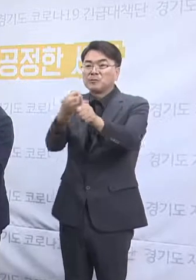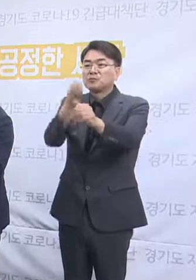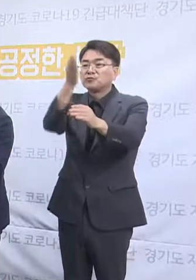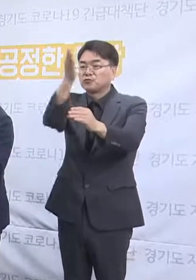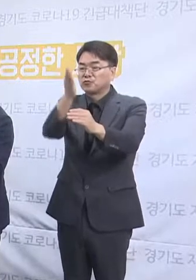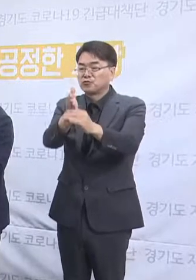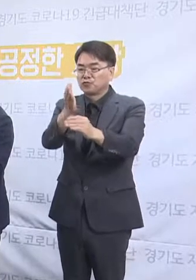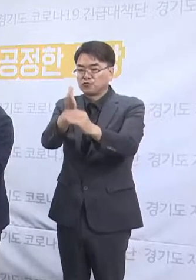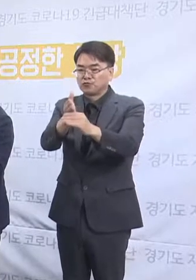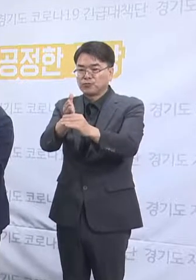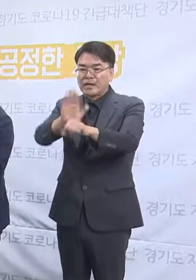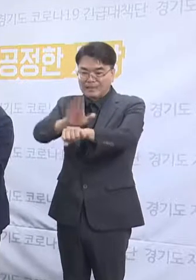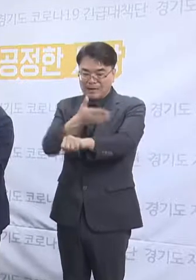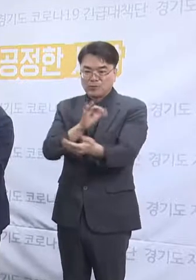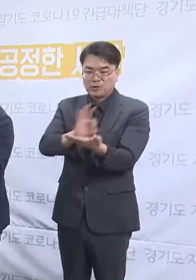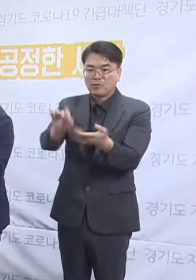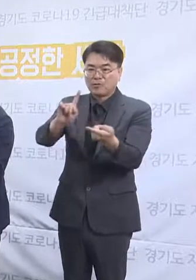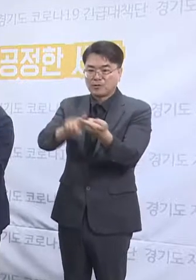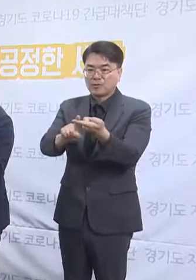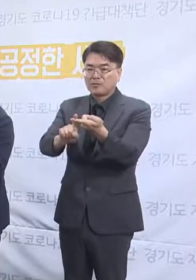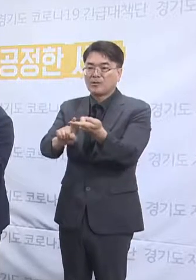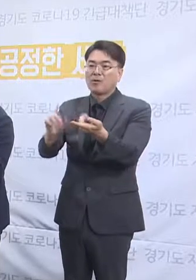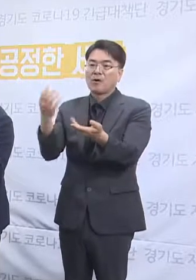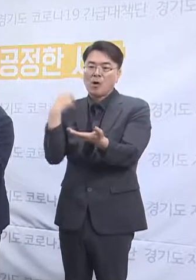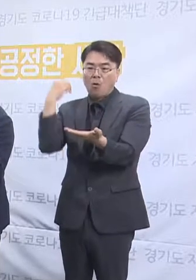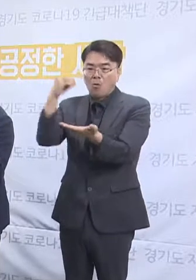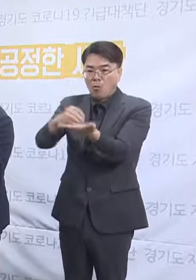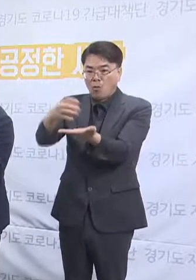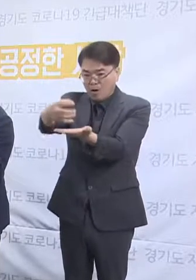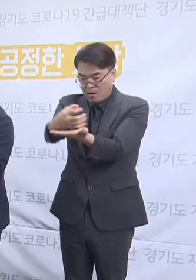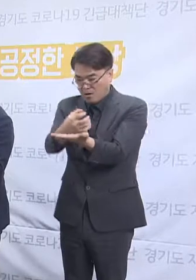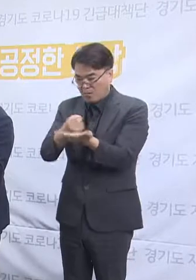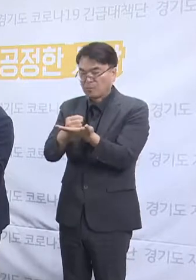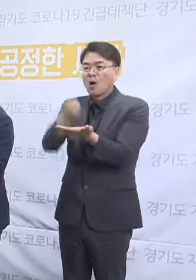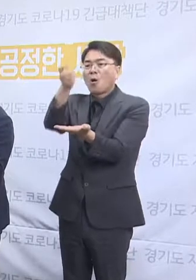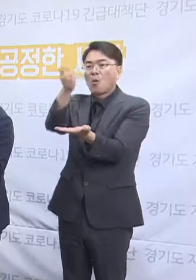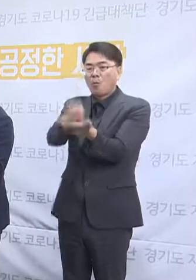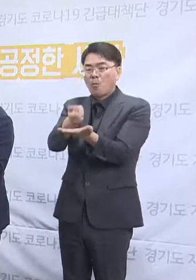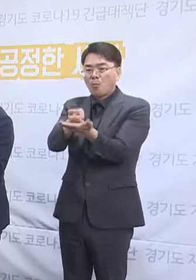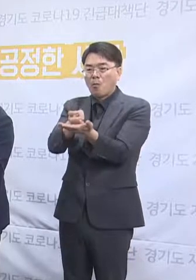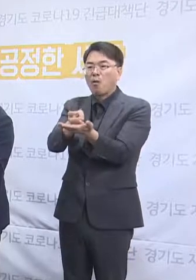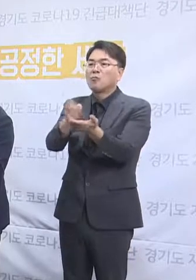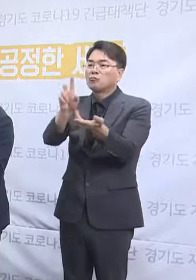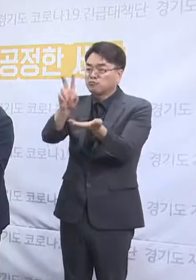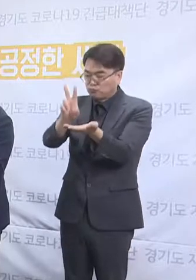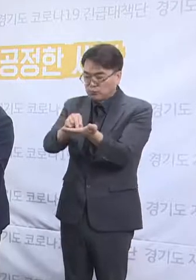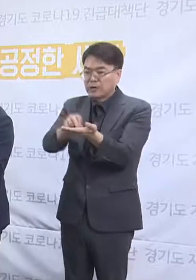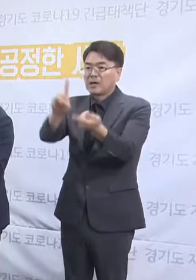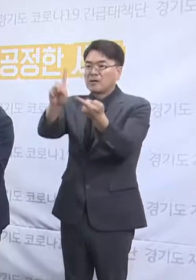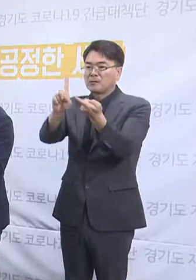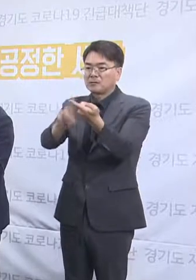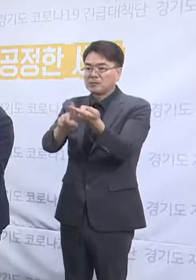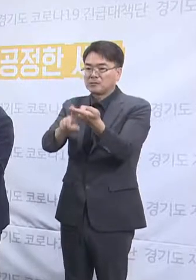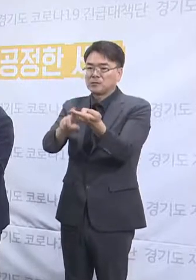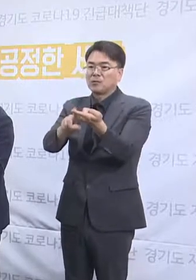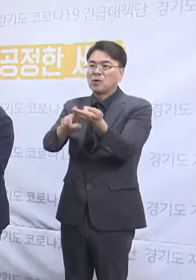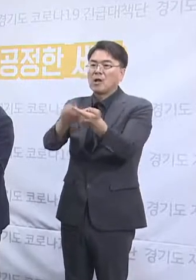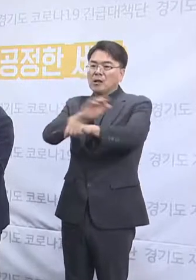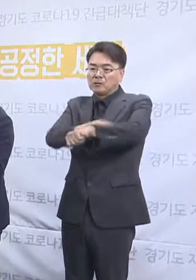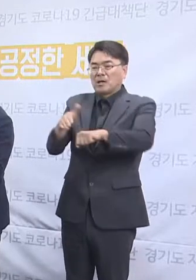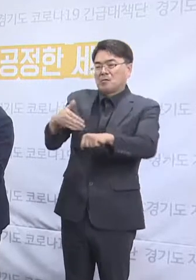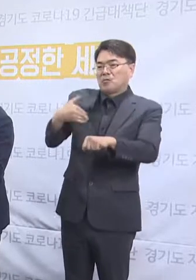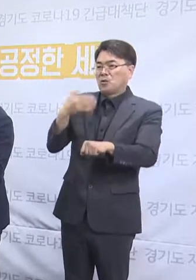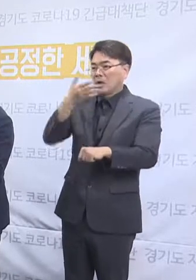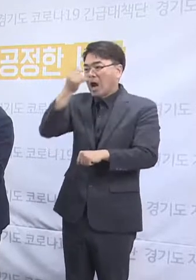환수 조치 및 법적 조치와 더불어 자칫 소홀해 줄 수 있는 할머니들의 생활공간 지원 부분에 대한 경기도